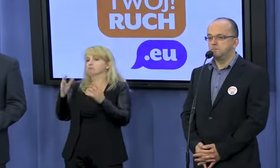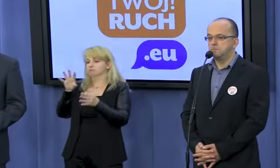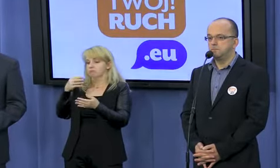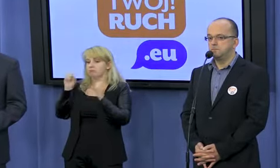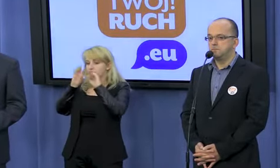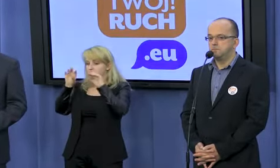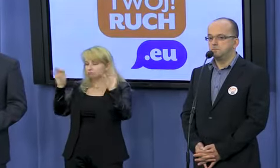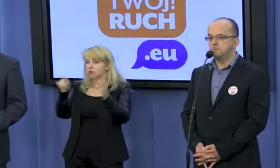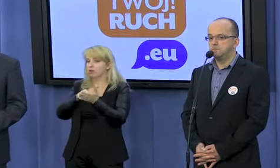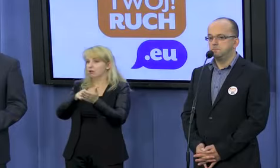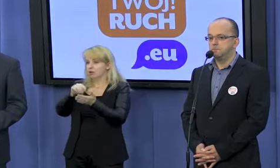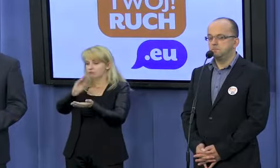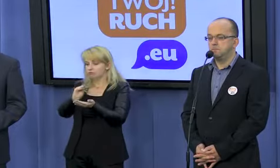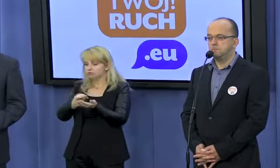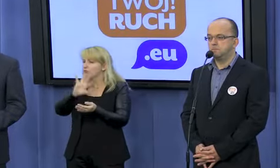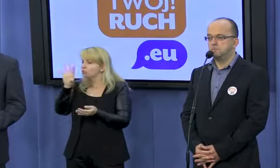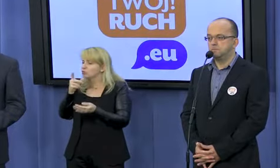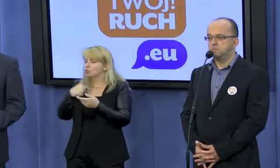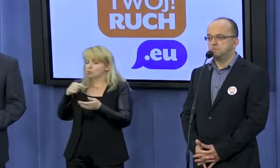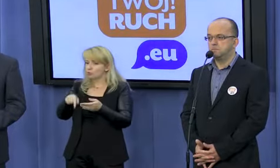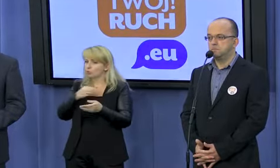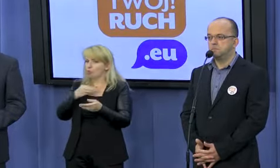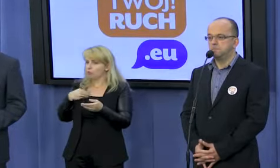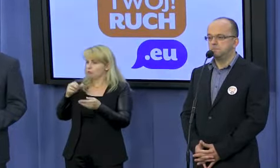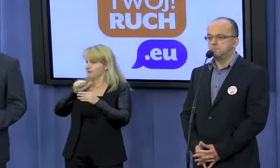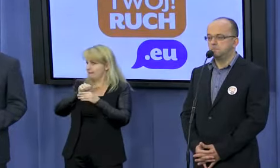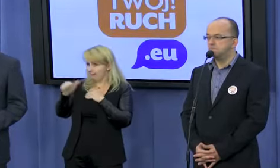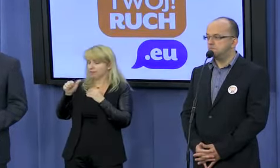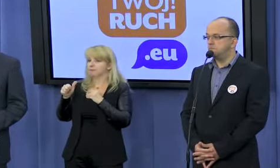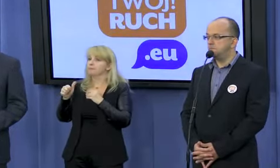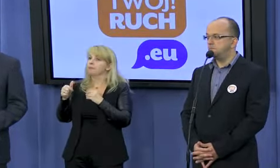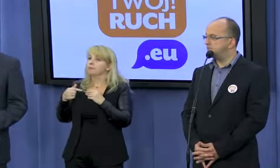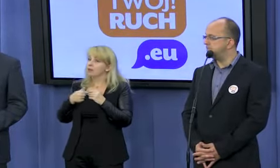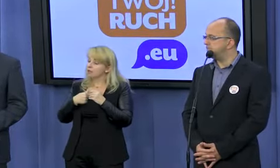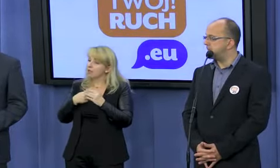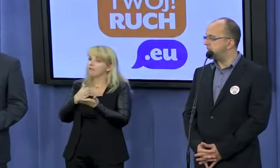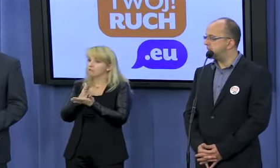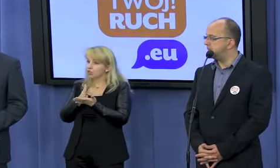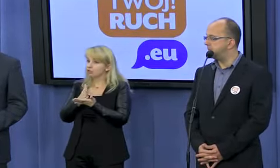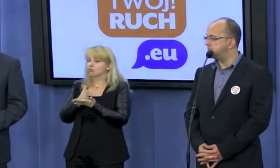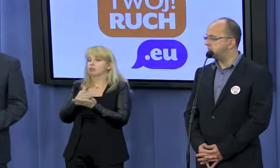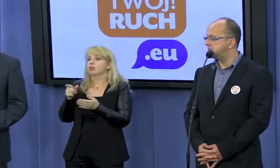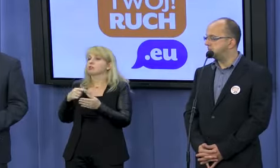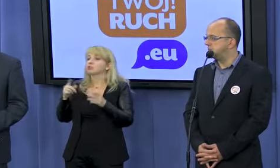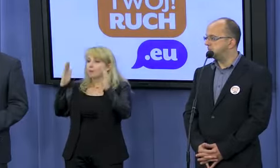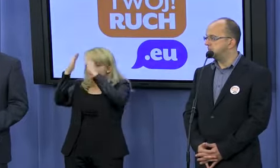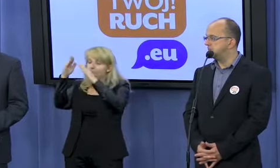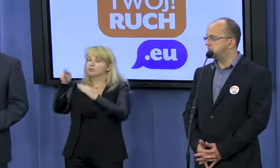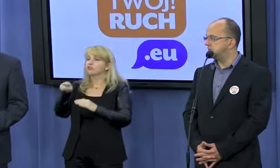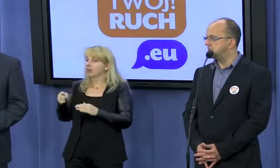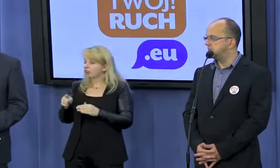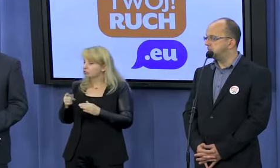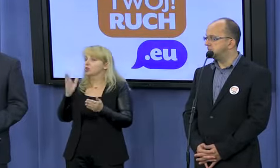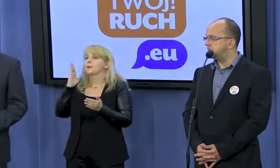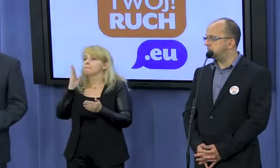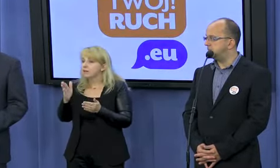że papież Franciszek tych funkcjonariuszy Kościoła, którzy się minęli z powołaniem, którzy wyraźnie